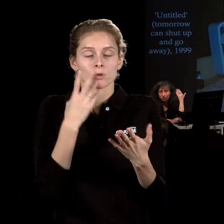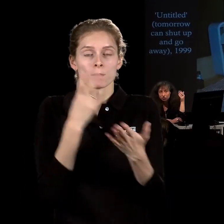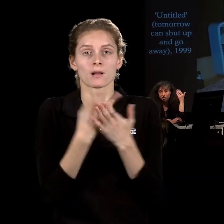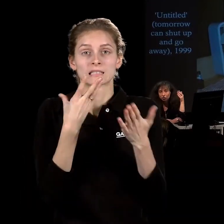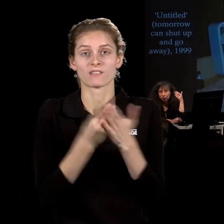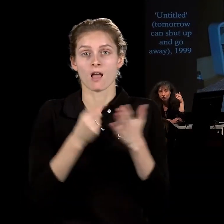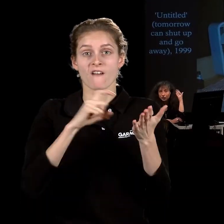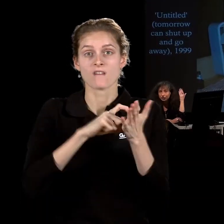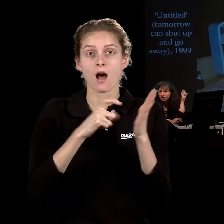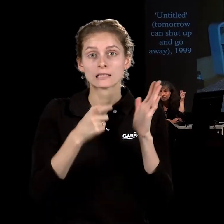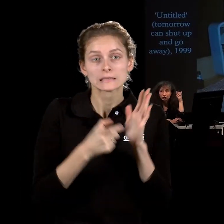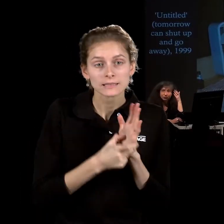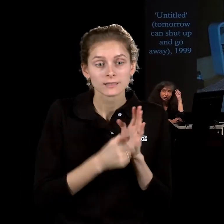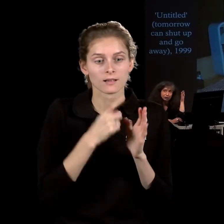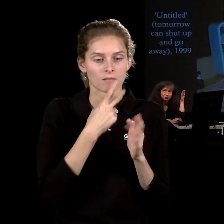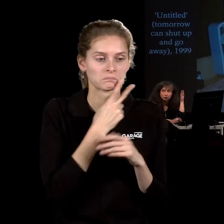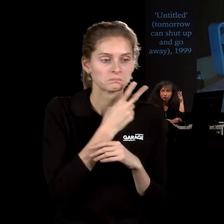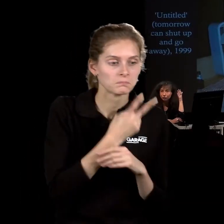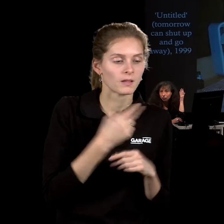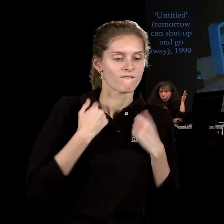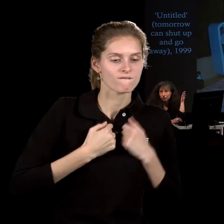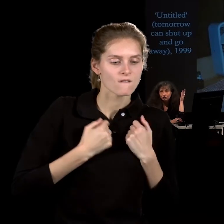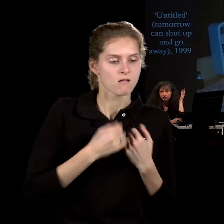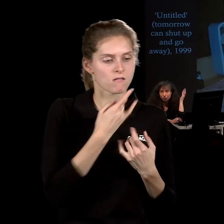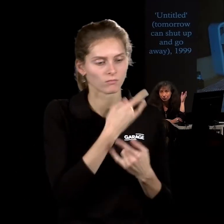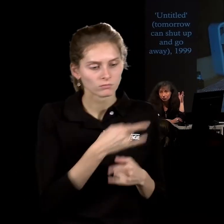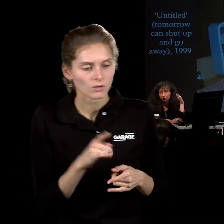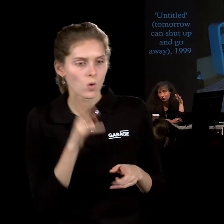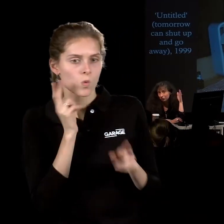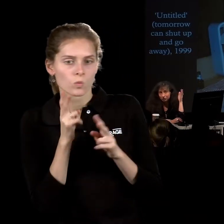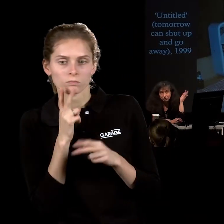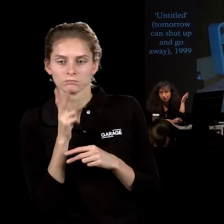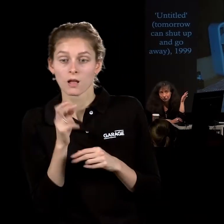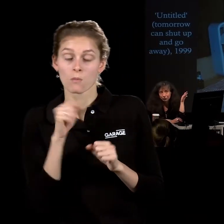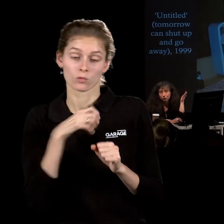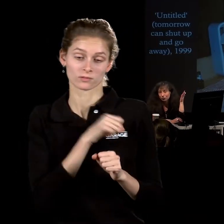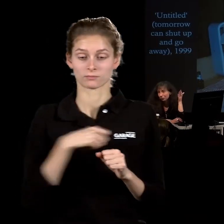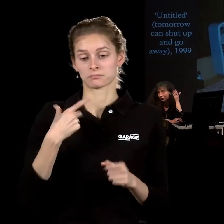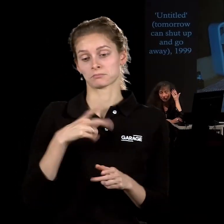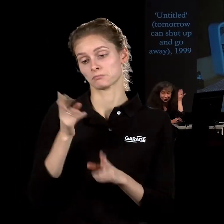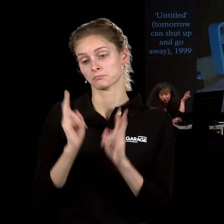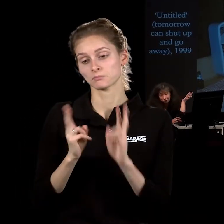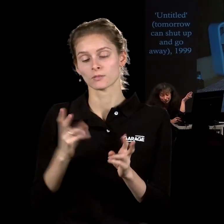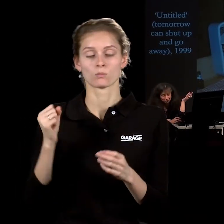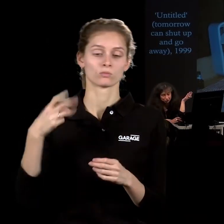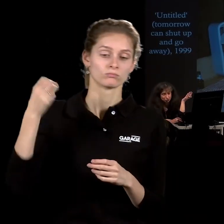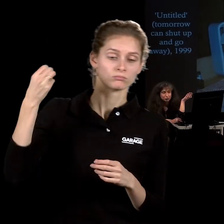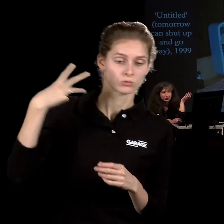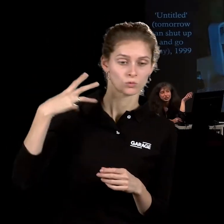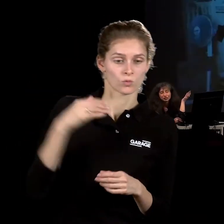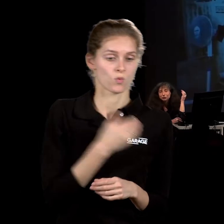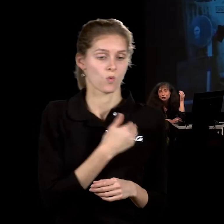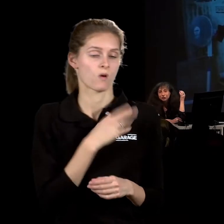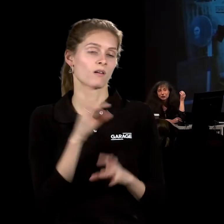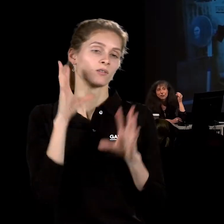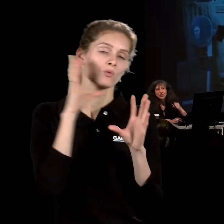Но туда каждый желающий мог прийти, там была ванна, там были все удобства, там была кухня, можно было приготовить себе еду, можно было принять душ, если ты хочешь, можно